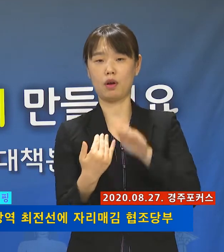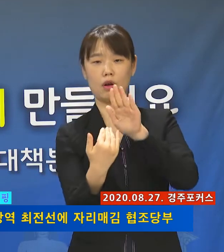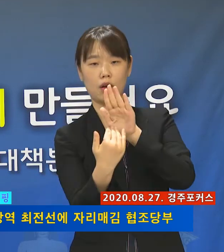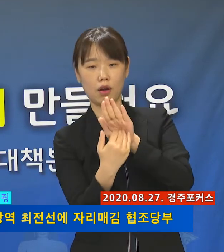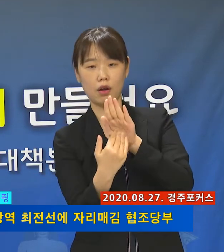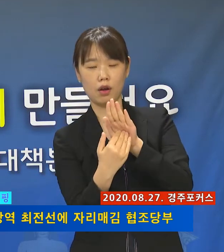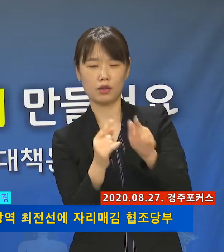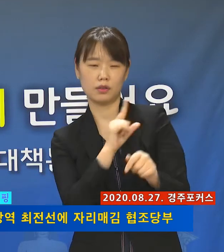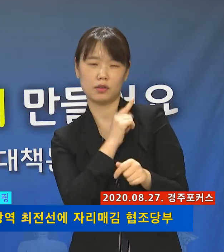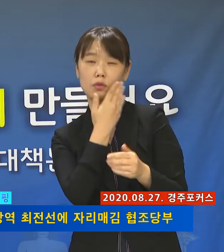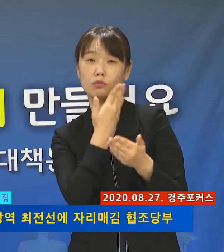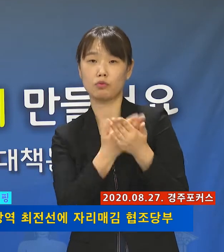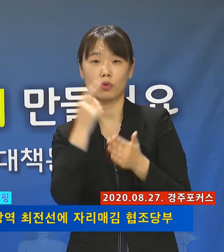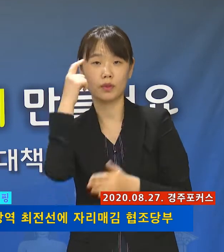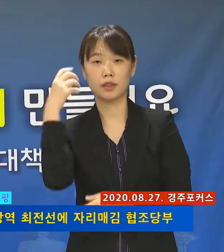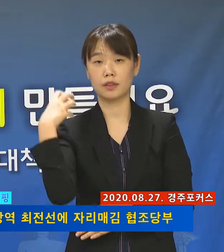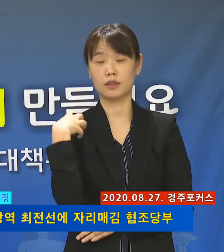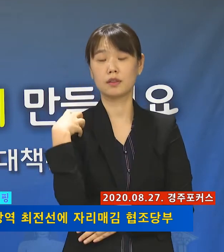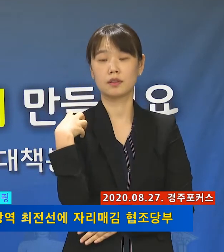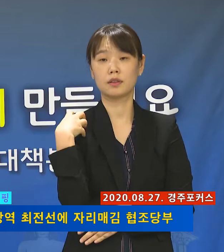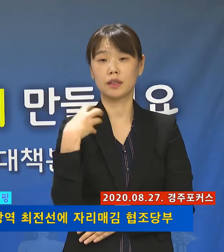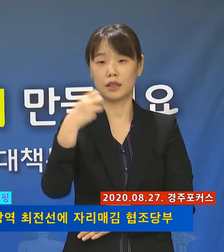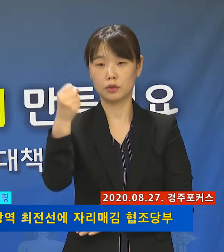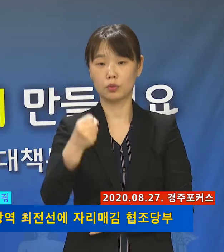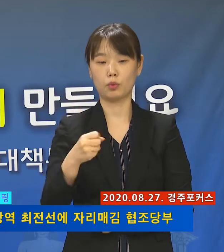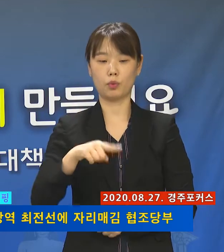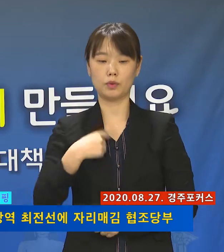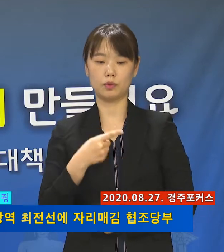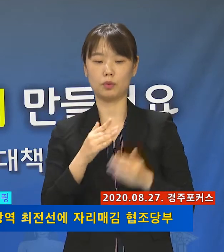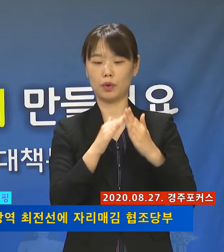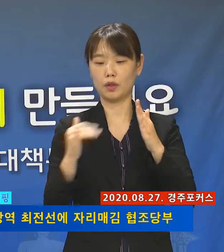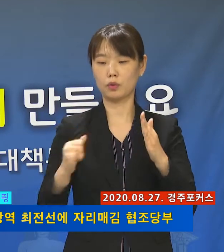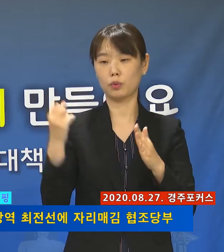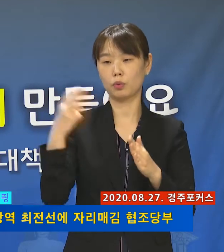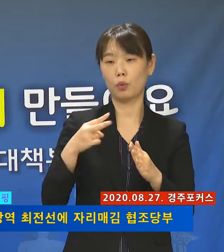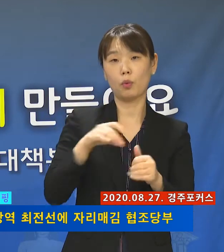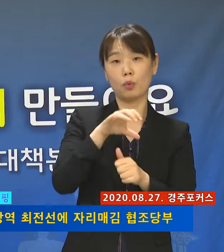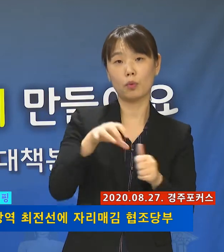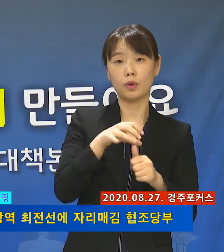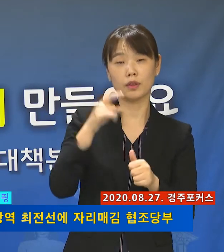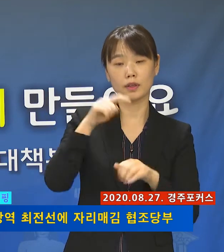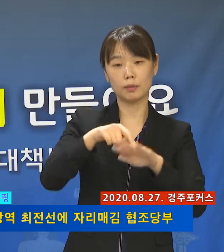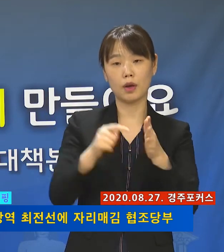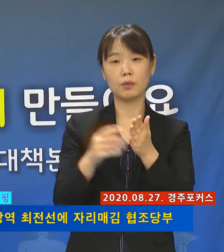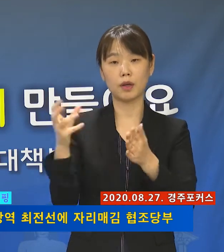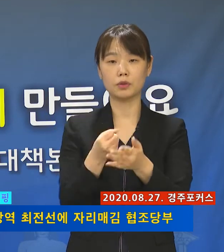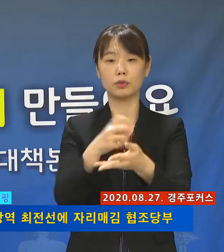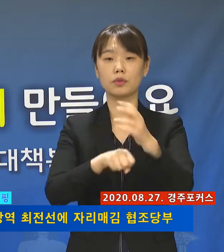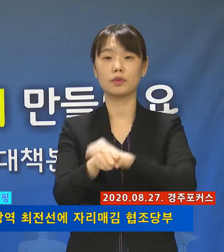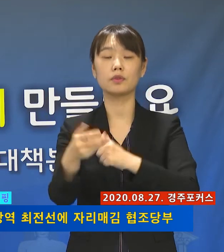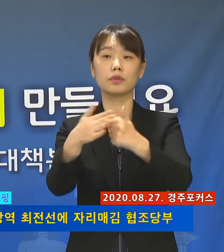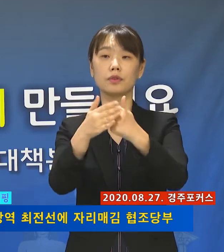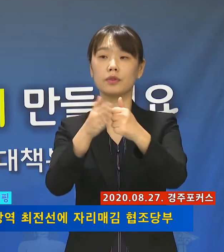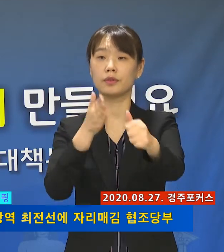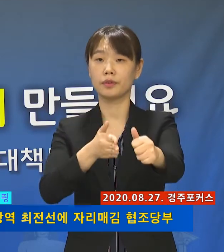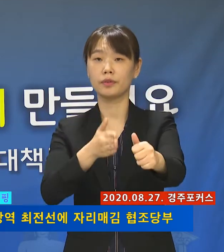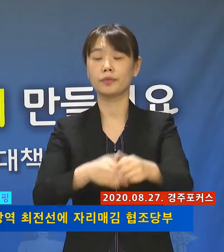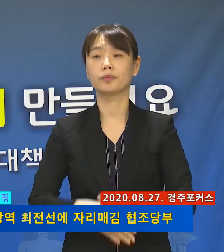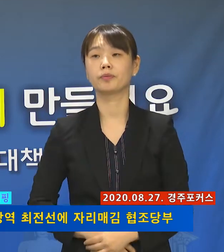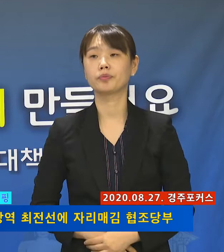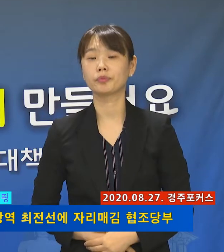최전선에 자리한다는 책임을 가지고 자신과 가족을 지킨다는 마음으로 적극적인 협조를 부탁드립니다.